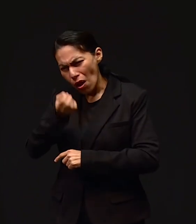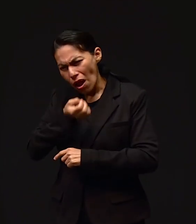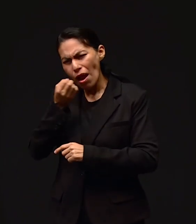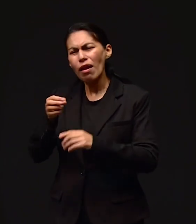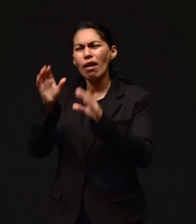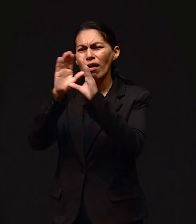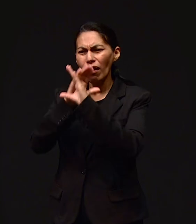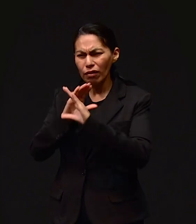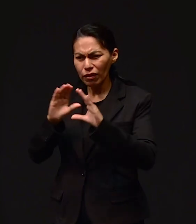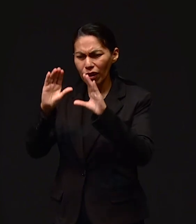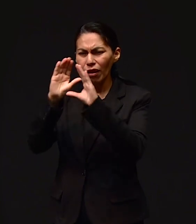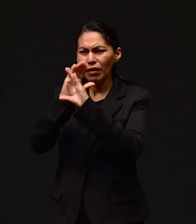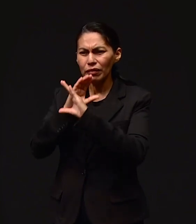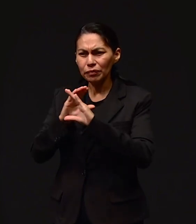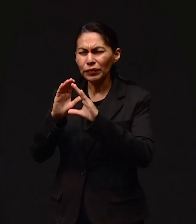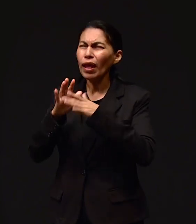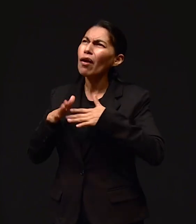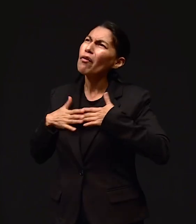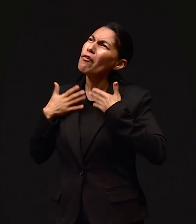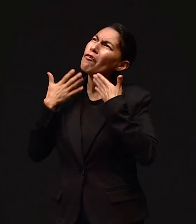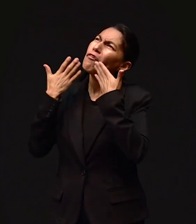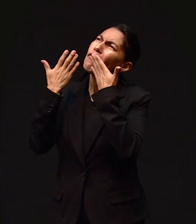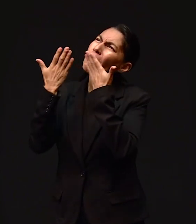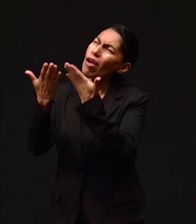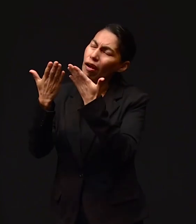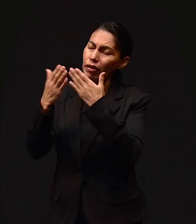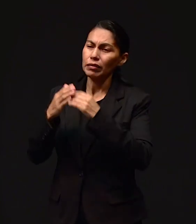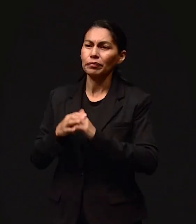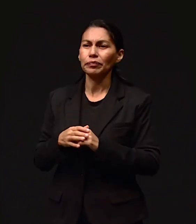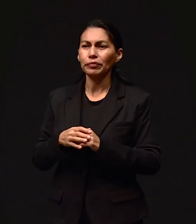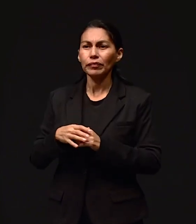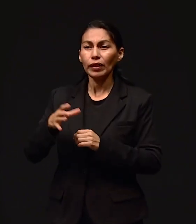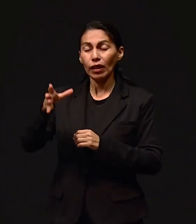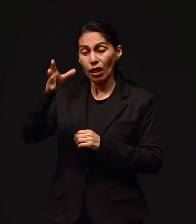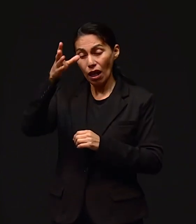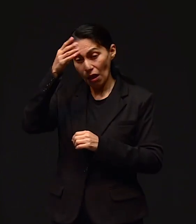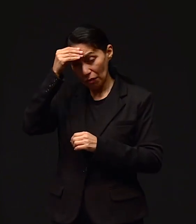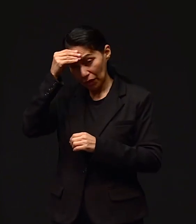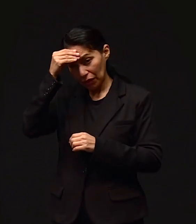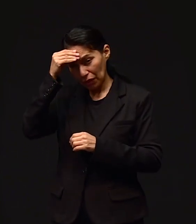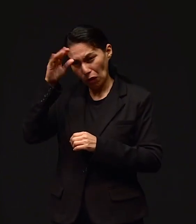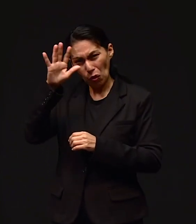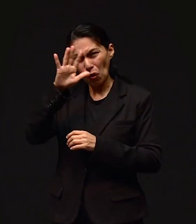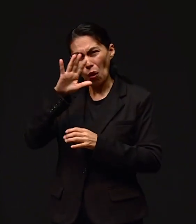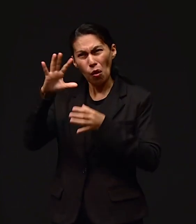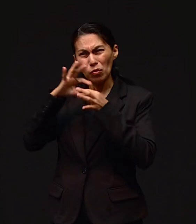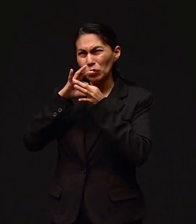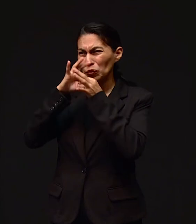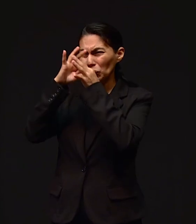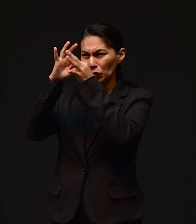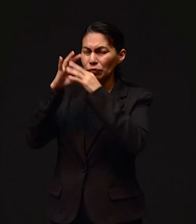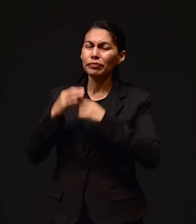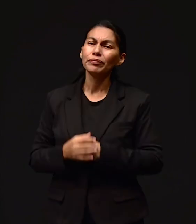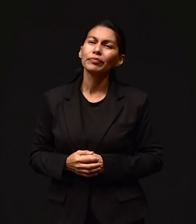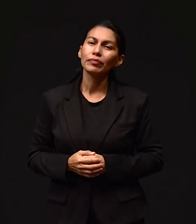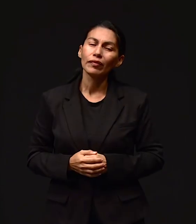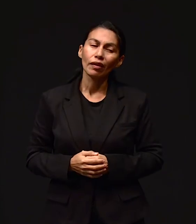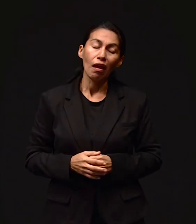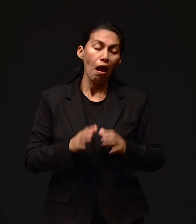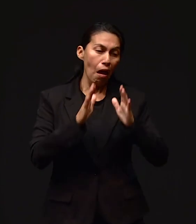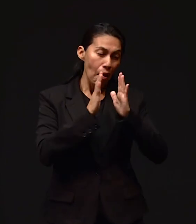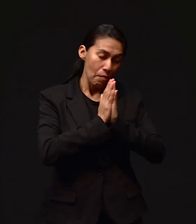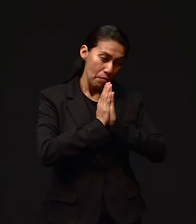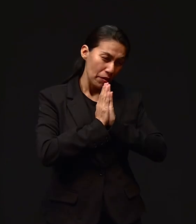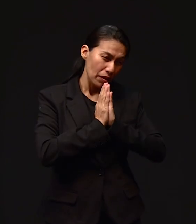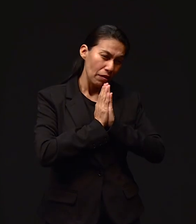orar, aprendí a cantar, aprendí a confiar, aprendí a ser de Dios mi padre. Amén. Cuéntanos